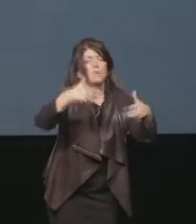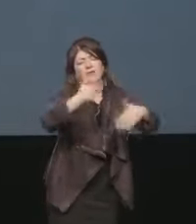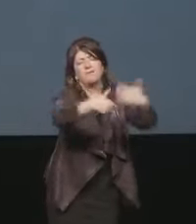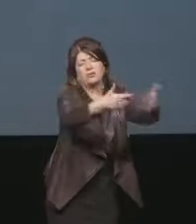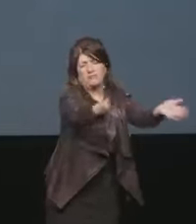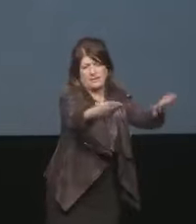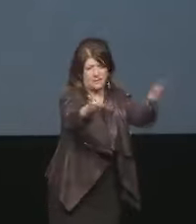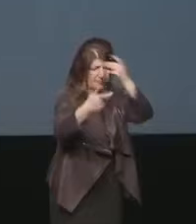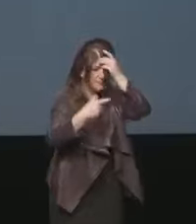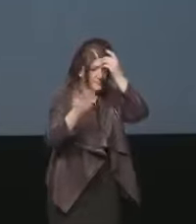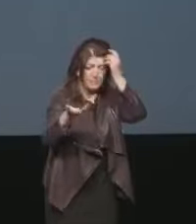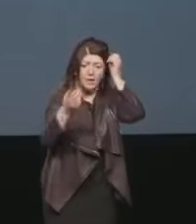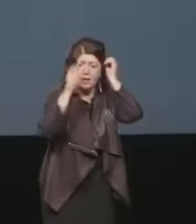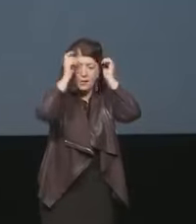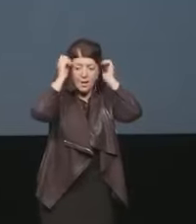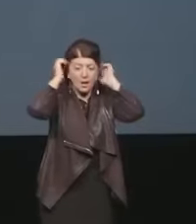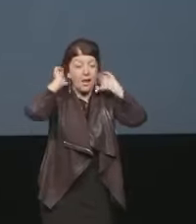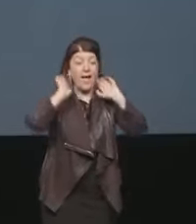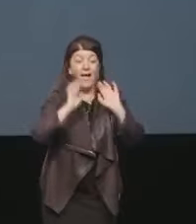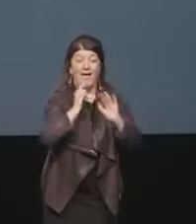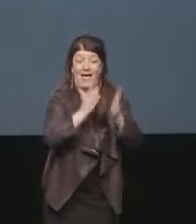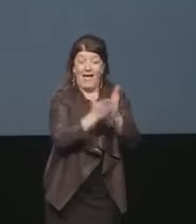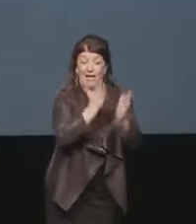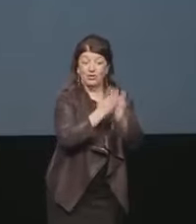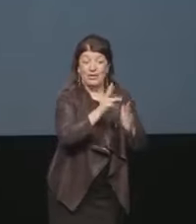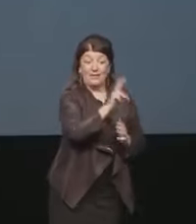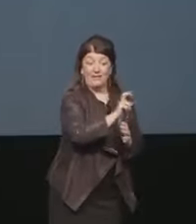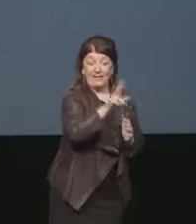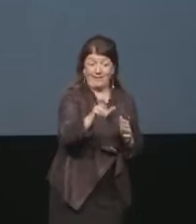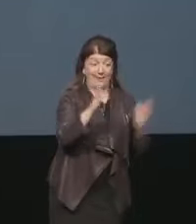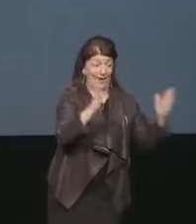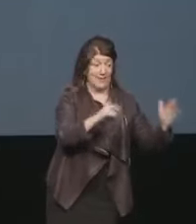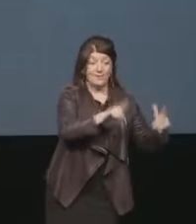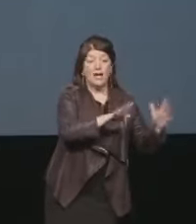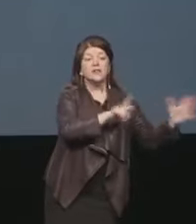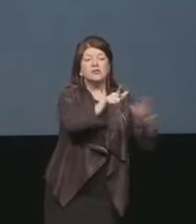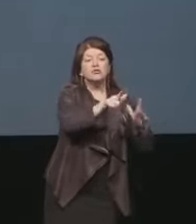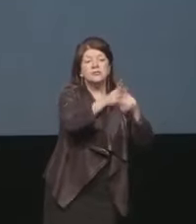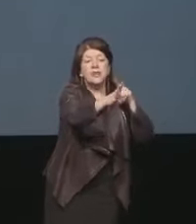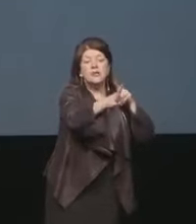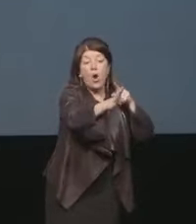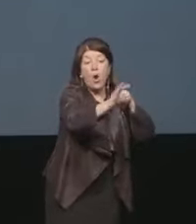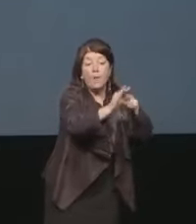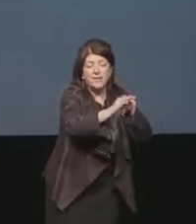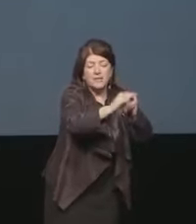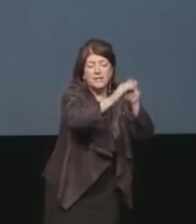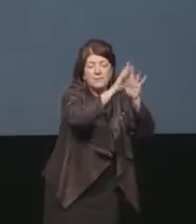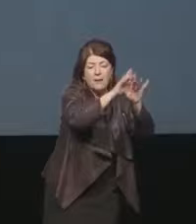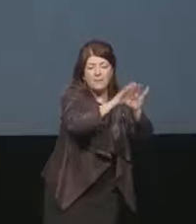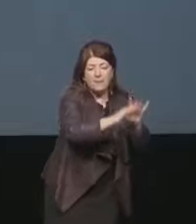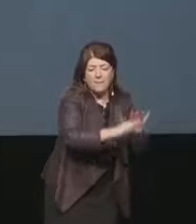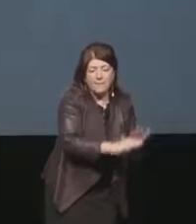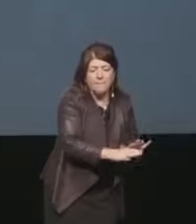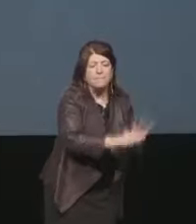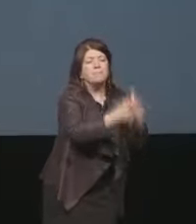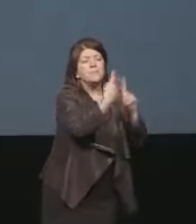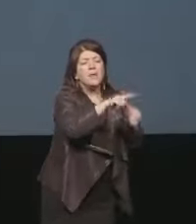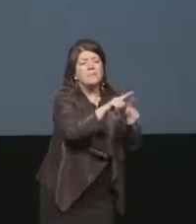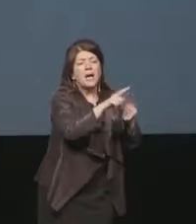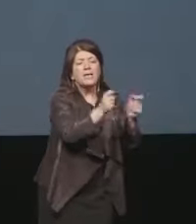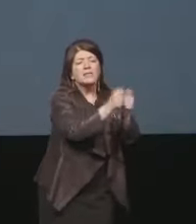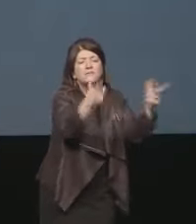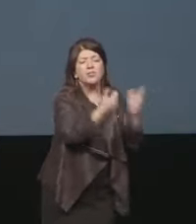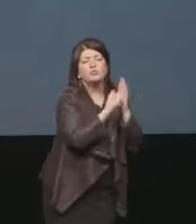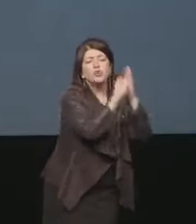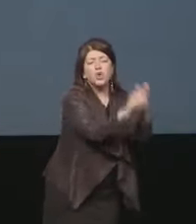Gli obiettivi dell'Agenda 2030 sono 17 sono gli obiettivi dello sviluppo sostenibile sono proposti dall'Assemblea Generale delle Nazioni